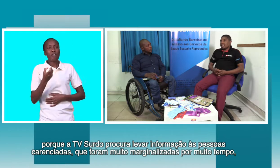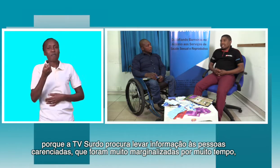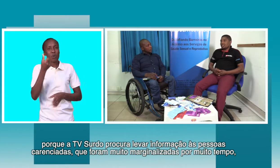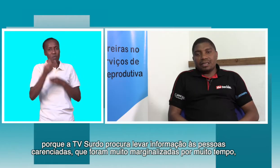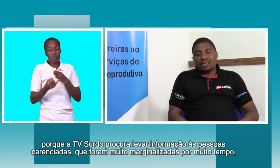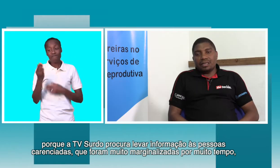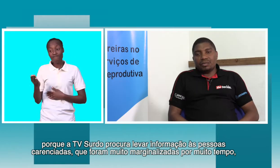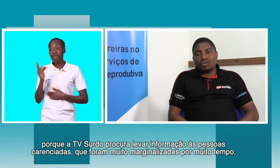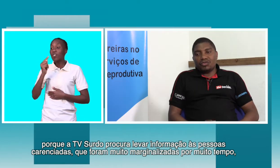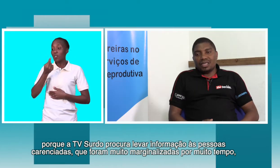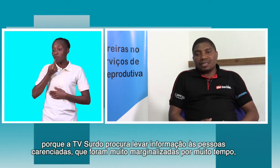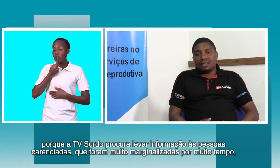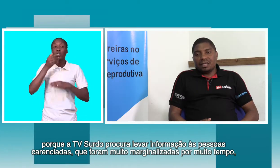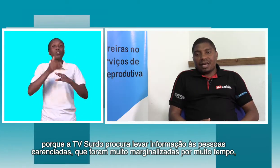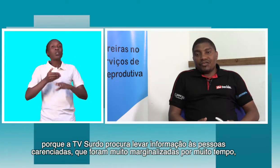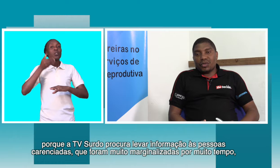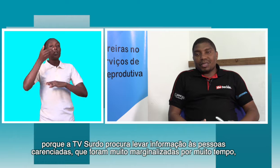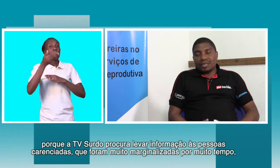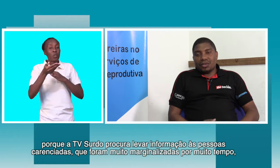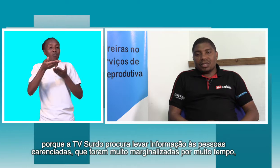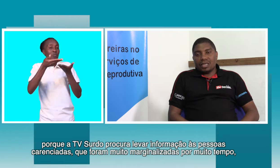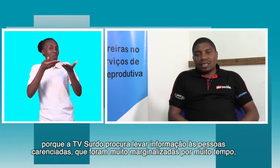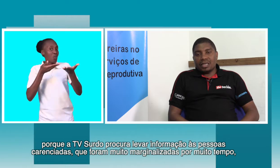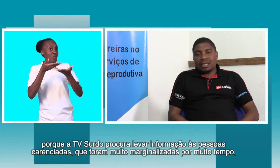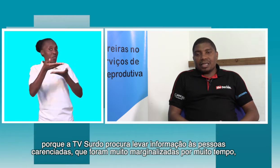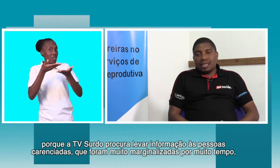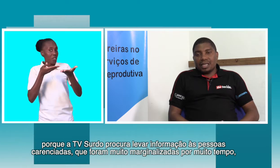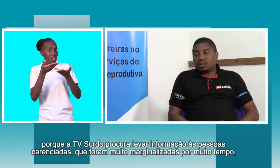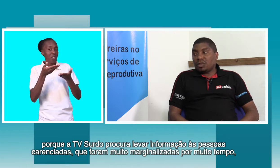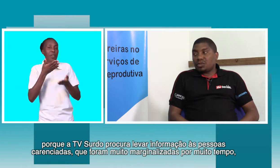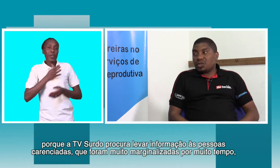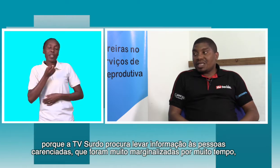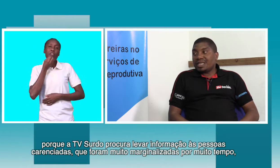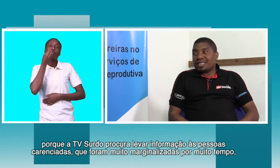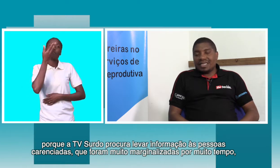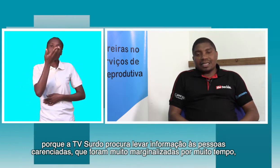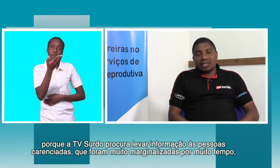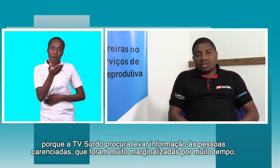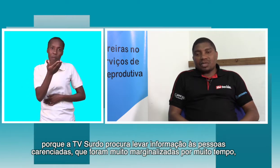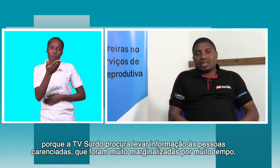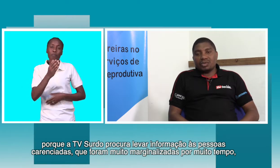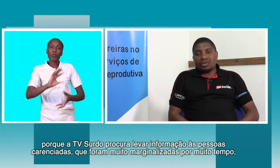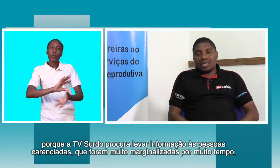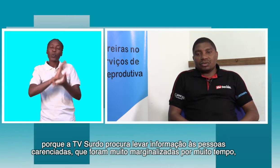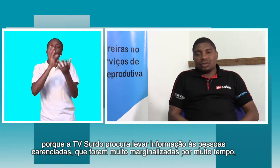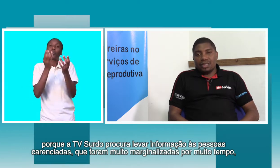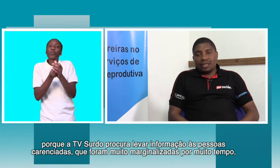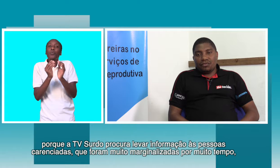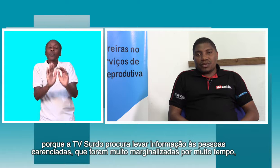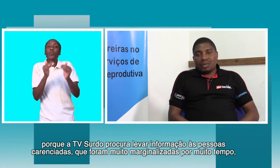visa promover a informação às populações mais carenciadas, que durante muitos anos foram